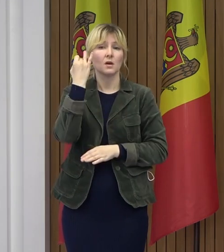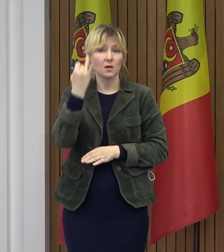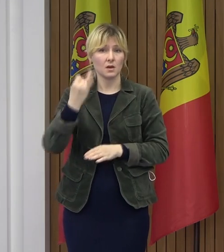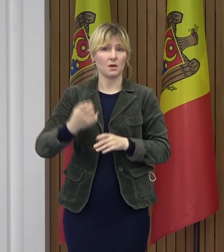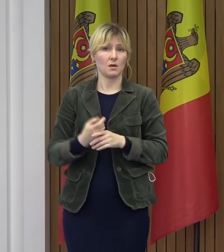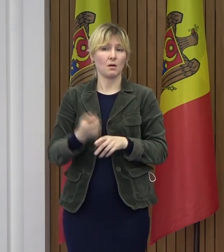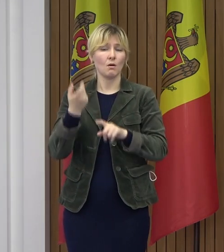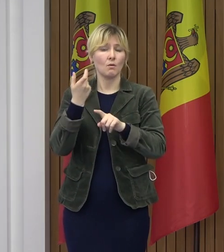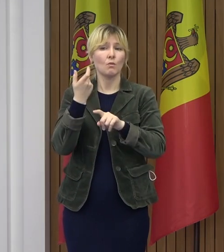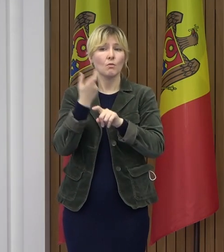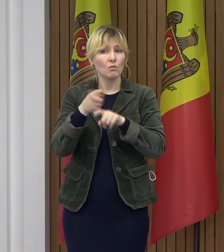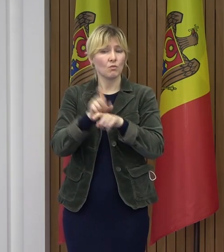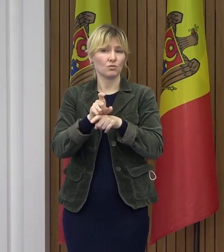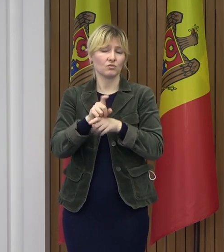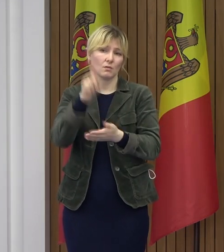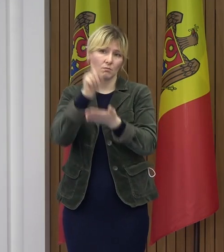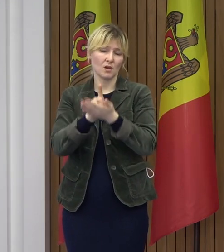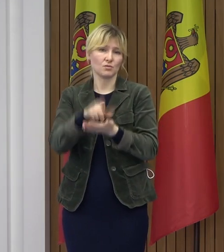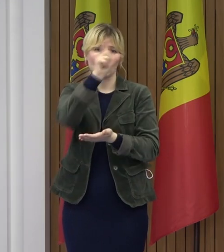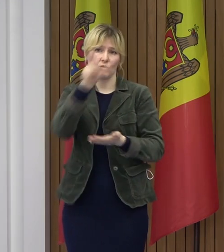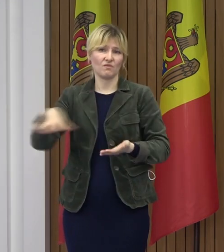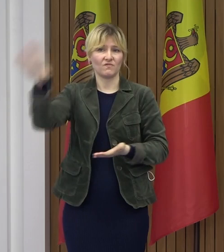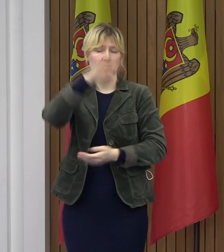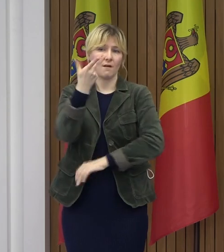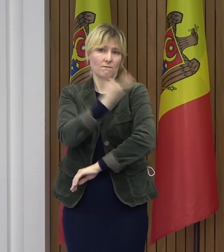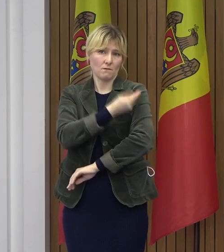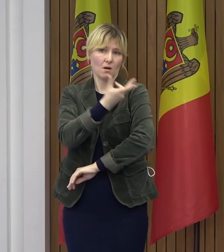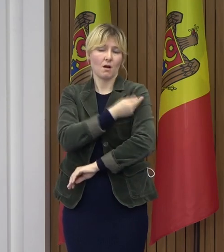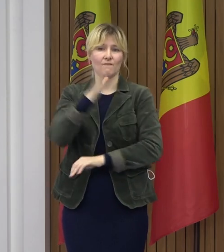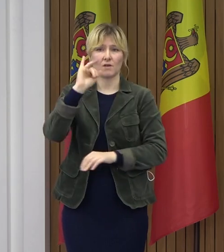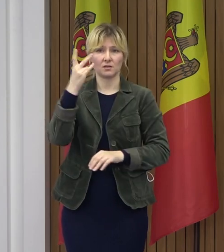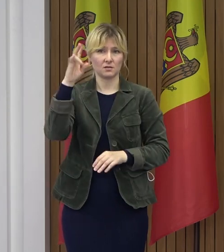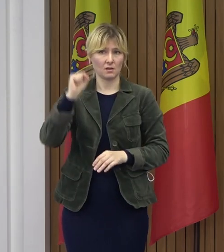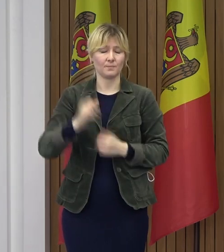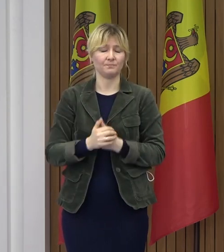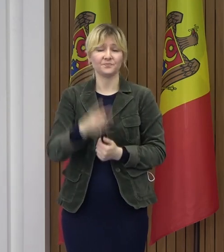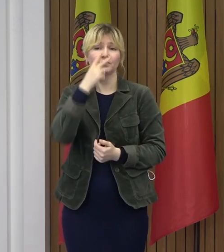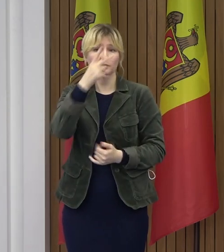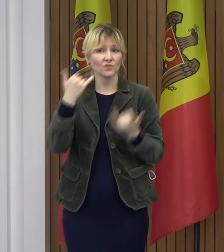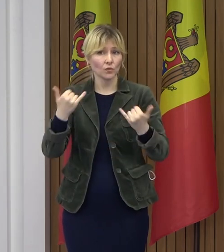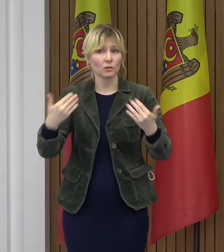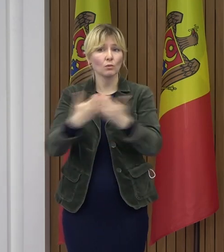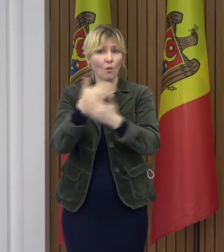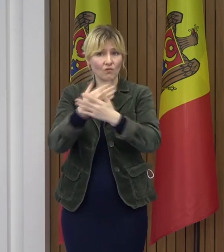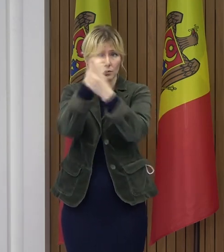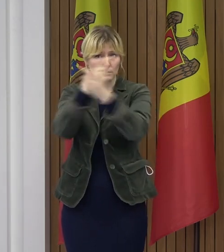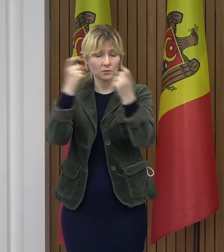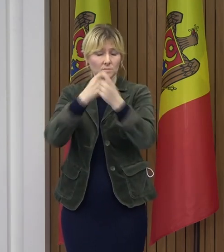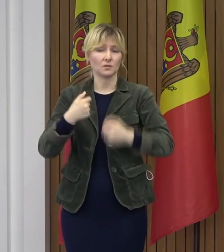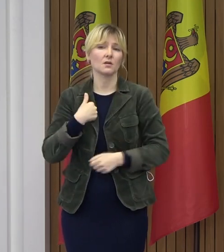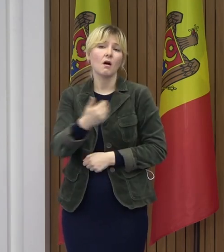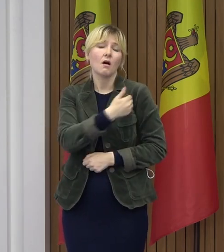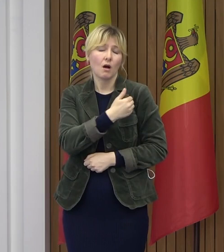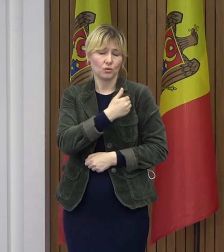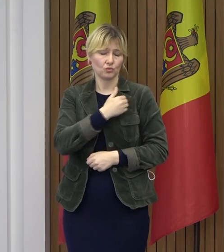dar mai cu seamă prin vaccinarea generală a populației. Ați văzut și dumneavoastră știrele de azi. vreau și eu să profit de